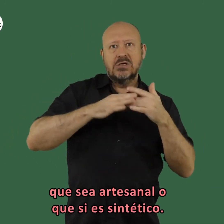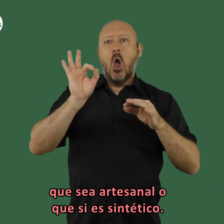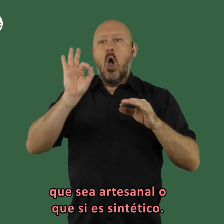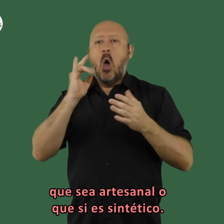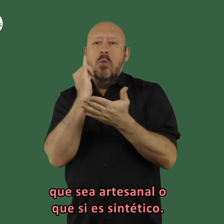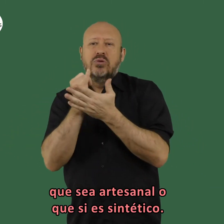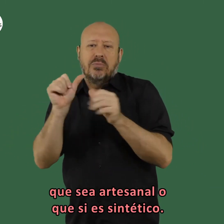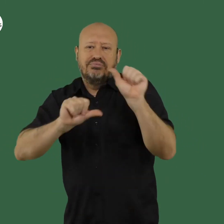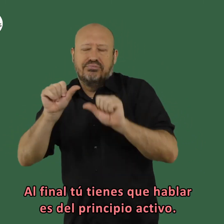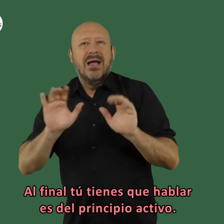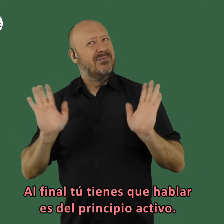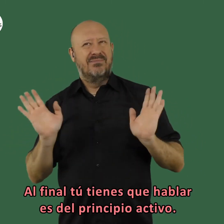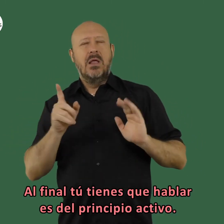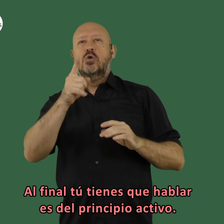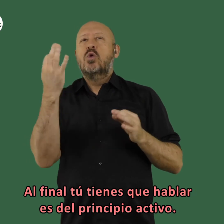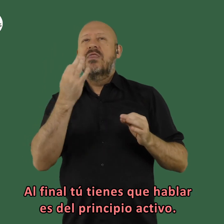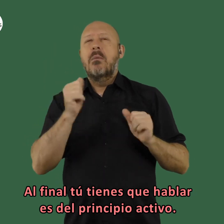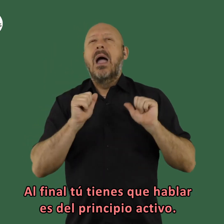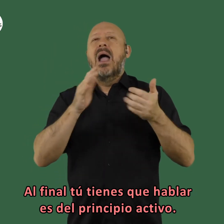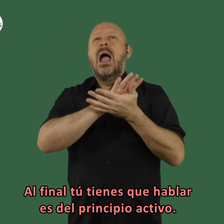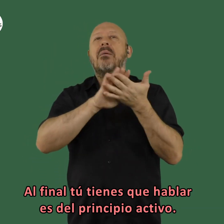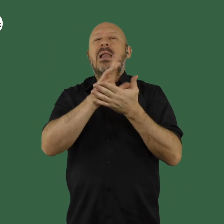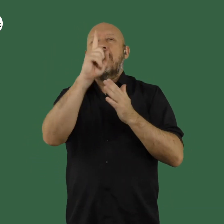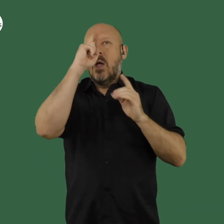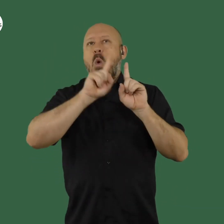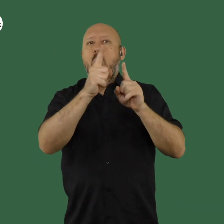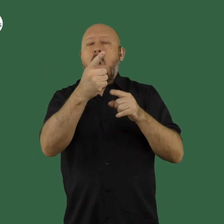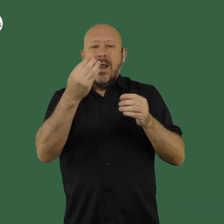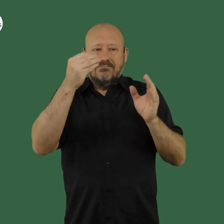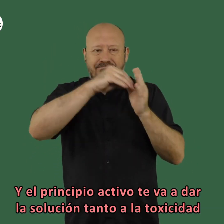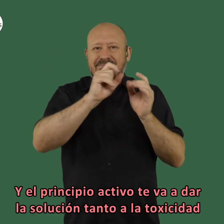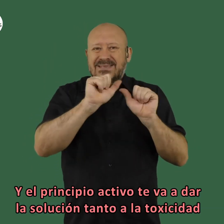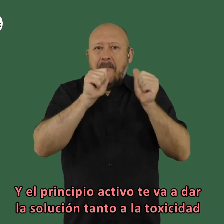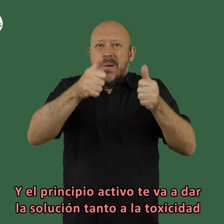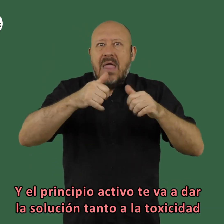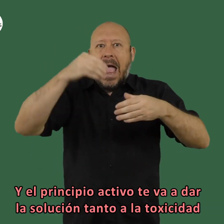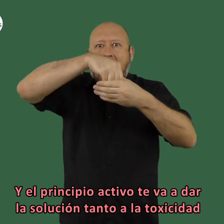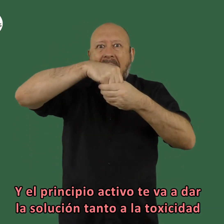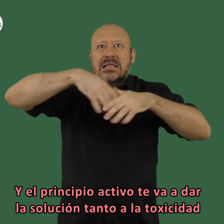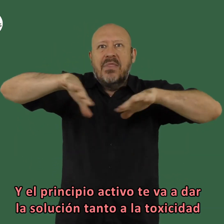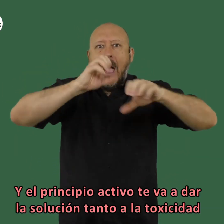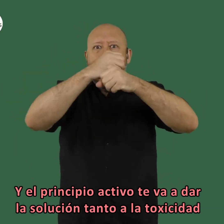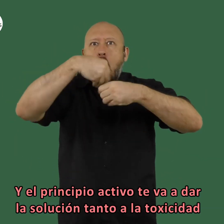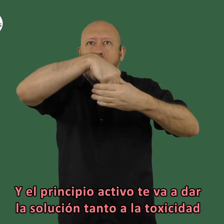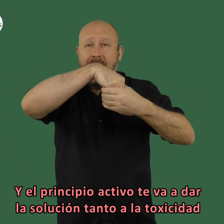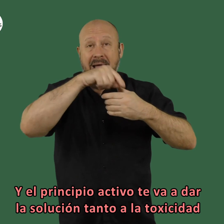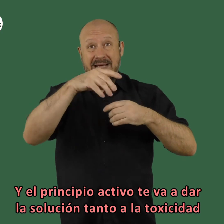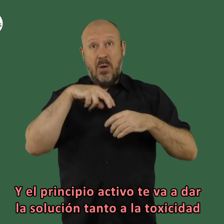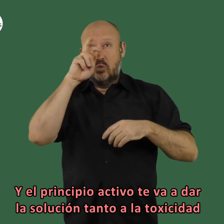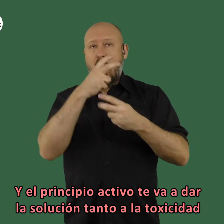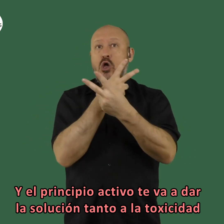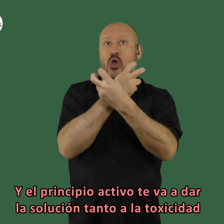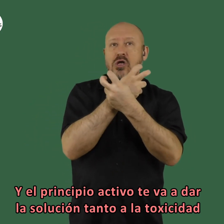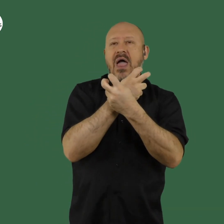sea artesanal o que si es sintético al final tú tienes que hablar del principio activo y el principio activo te va a dar la solución